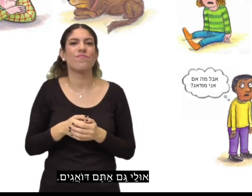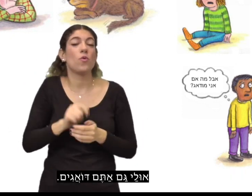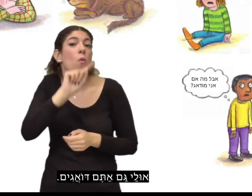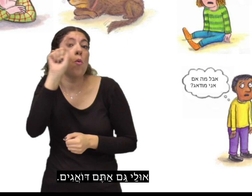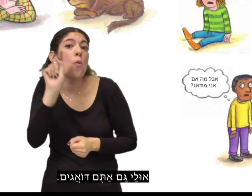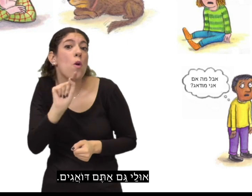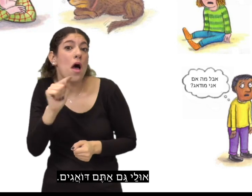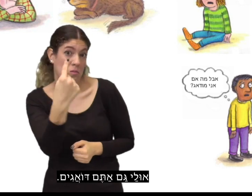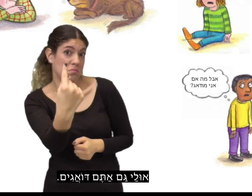אולי גם אתם דואגים.